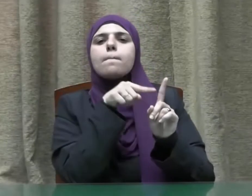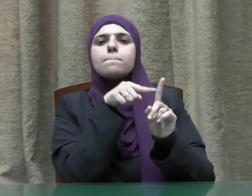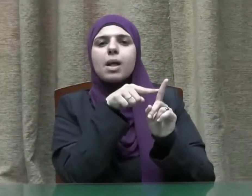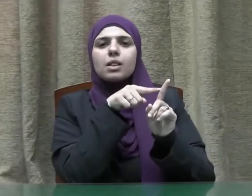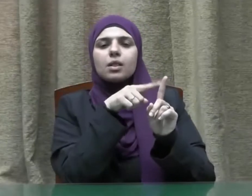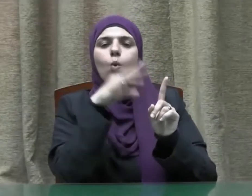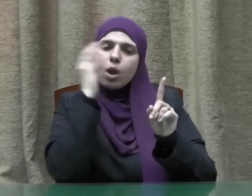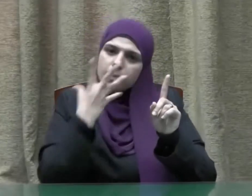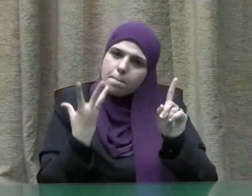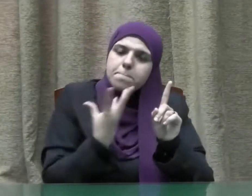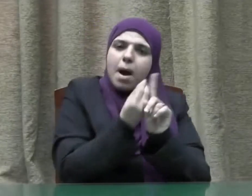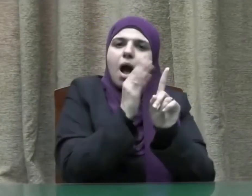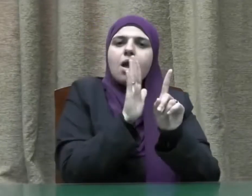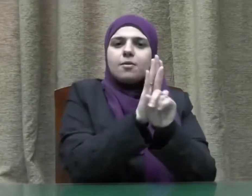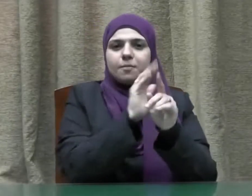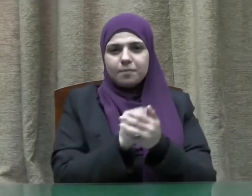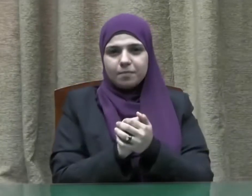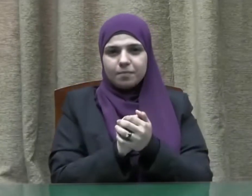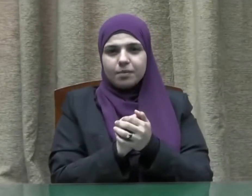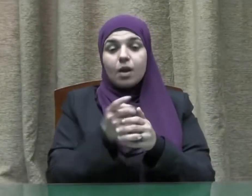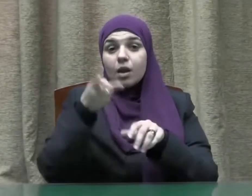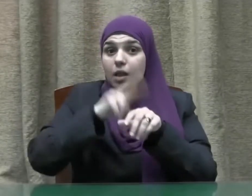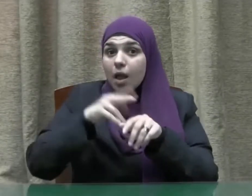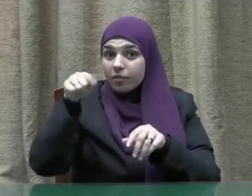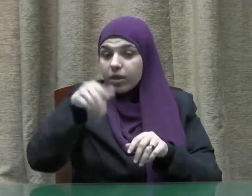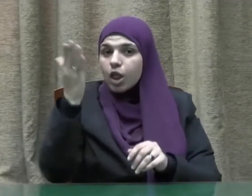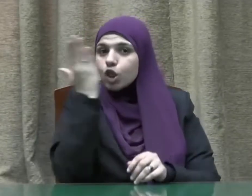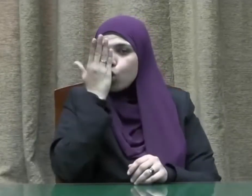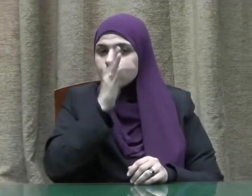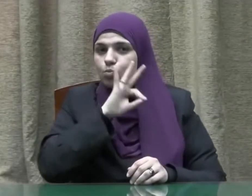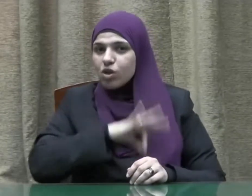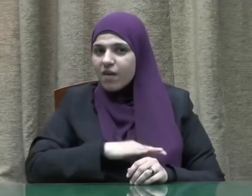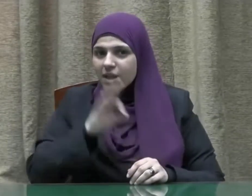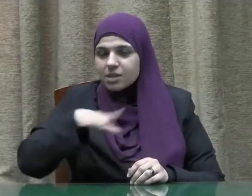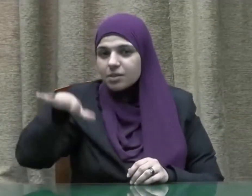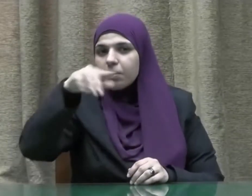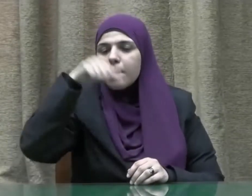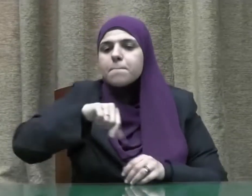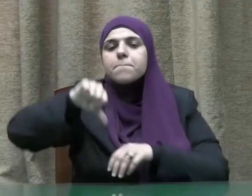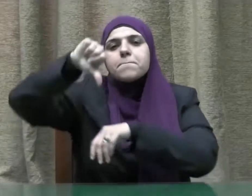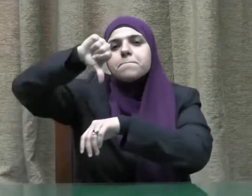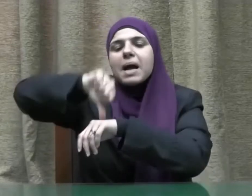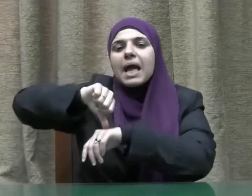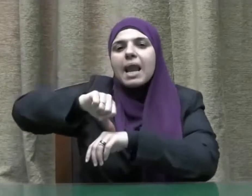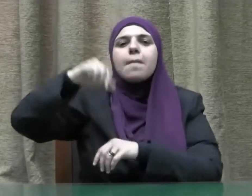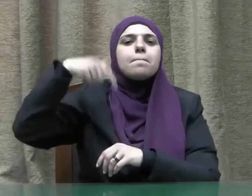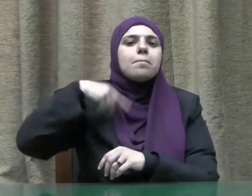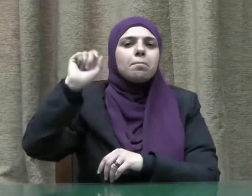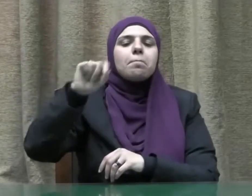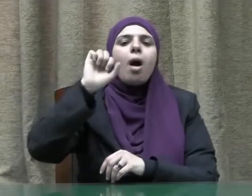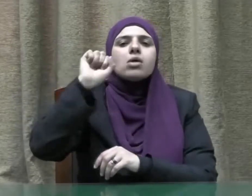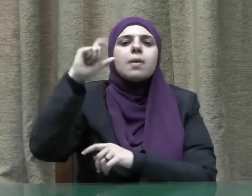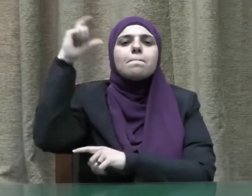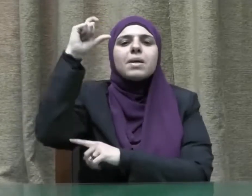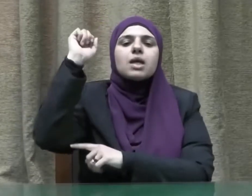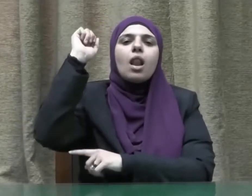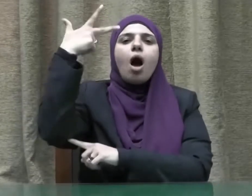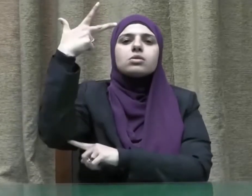به ولينصرنه ومن العبر مكانة المسجد الأقصى إلى جانب